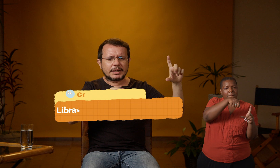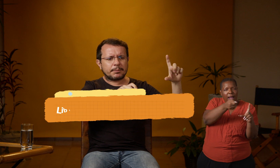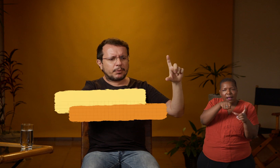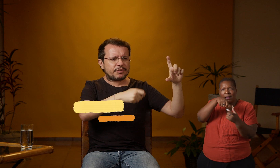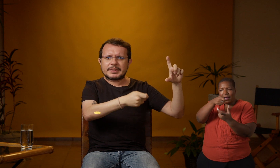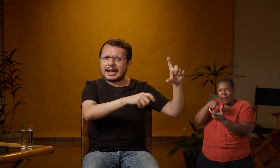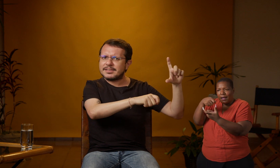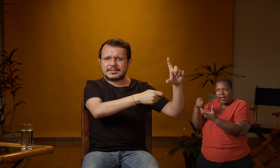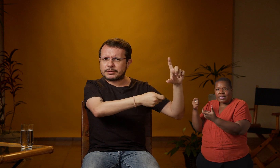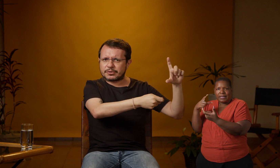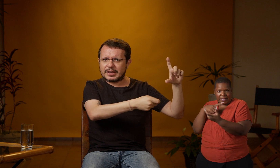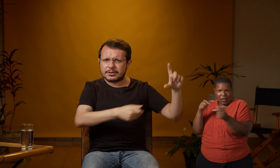por sinais e está tudo certo?